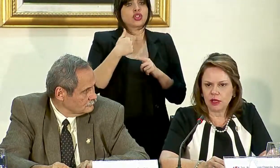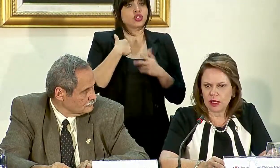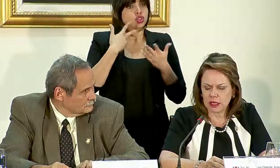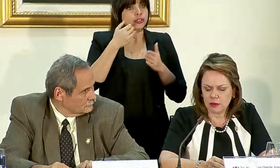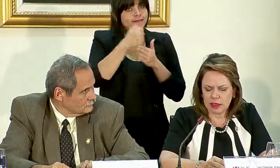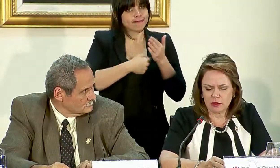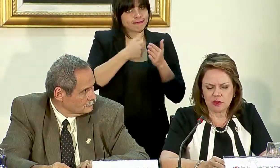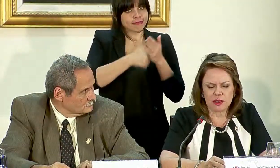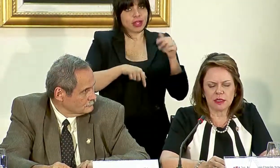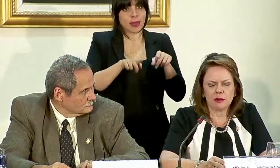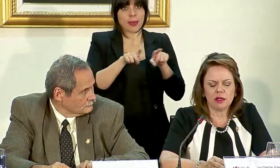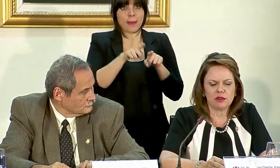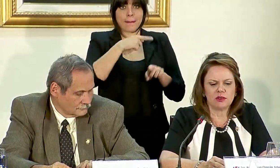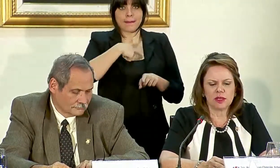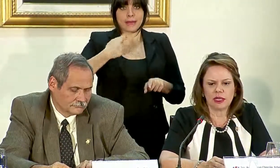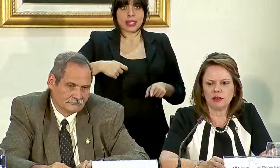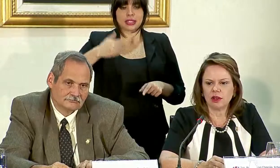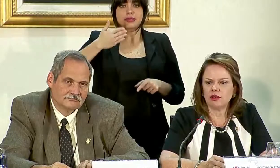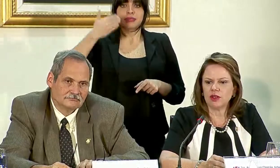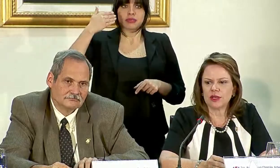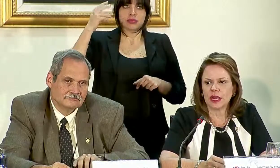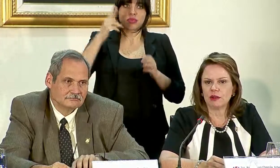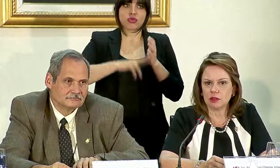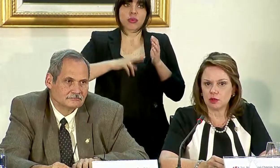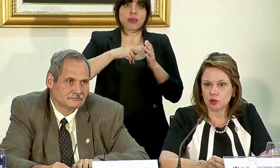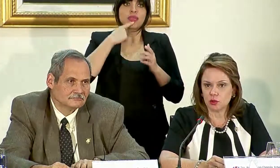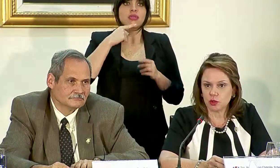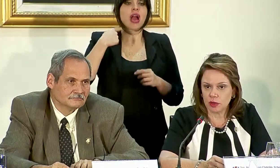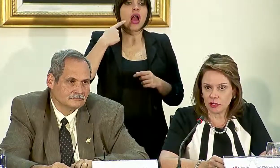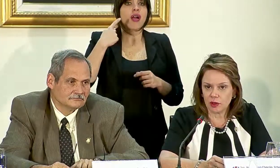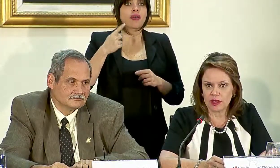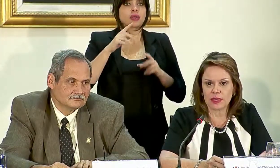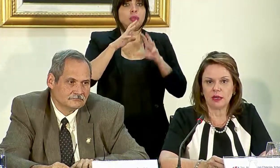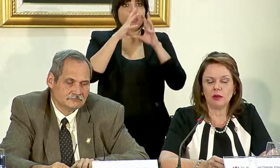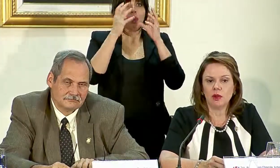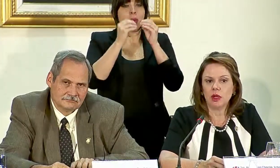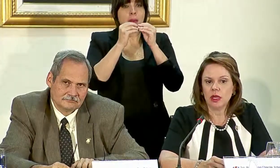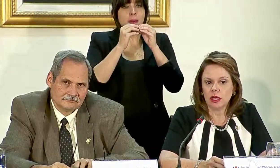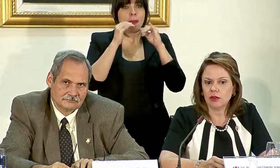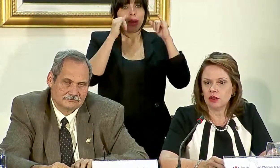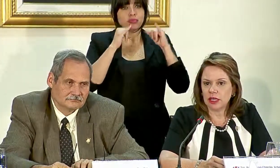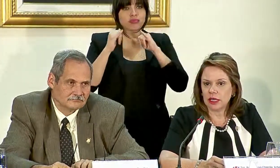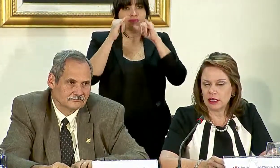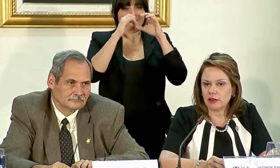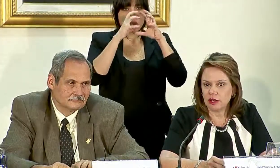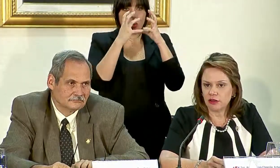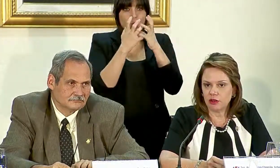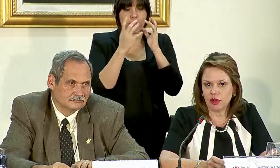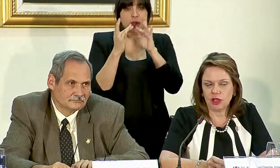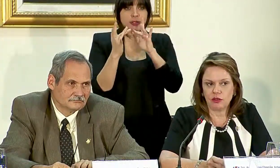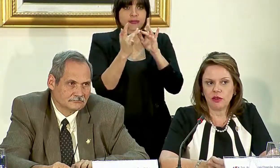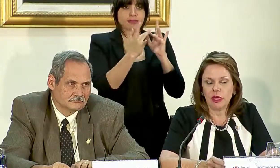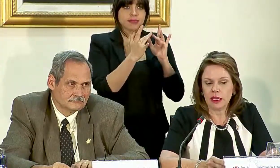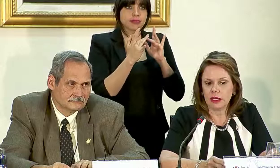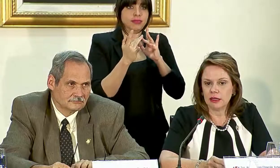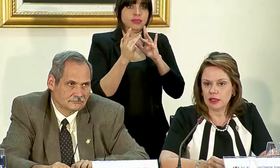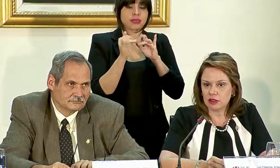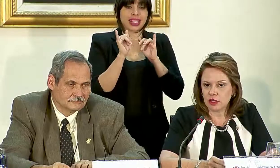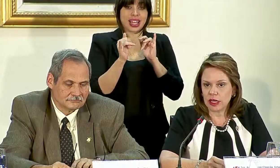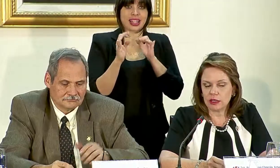insistido y aquí también el señor presidente lo ha dicho en reiteradas ocasiones, cada vez somos un mundo más globalizado en donde las relaciones